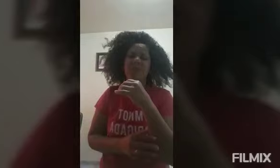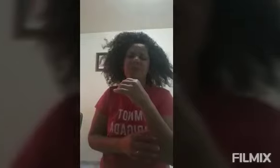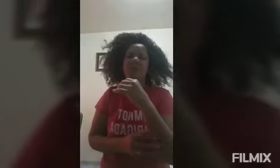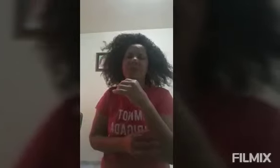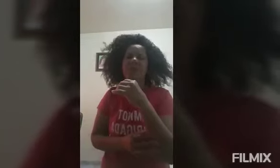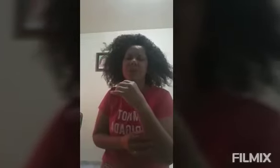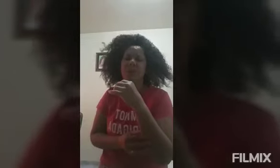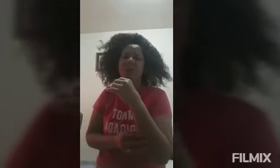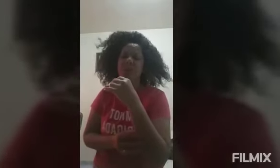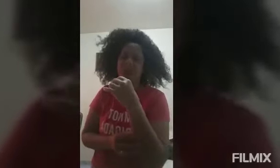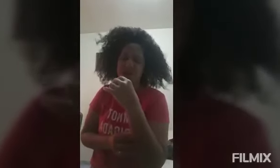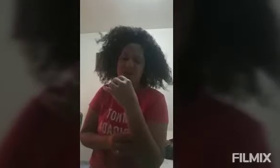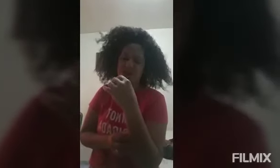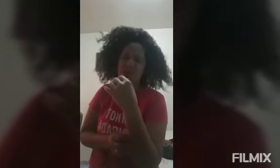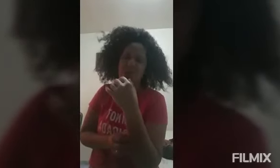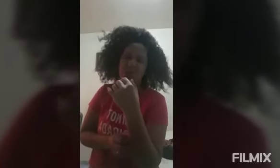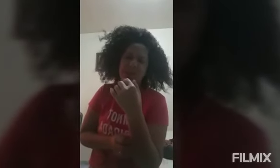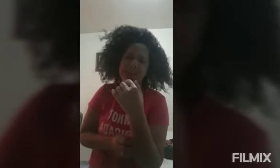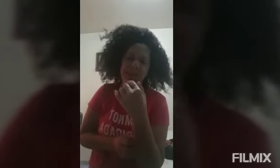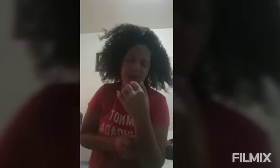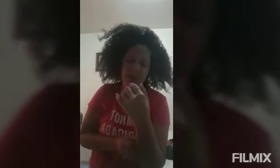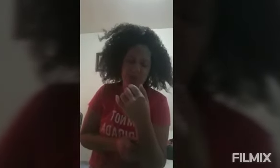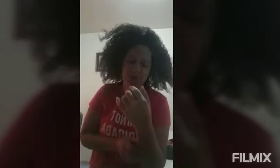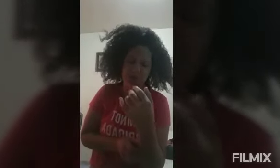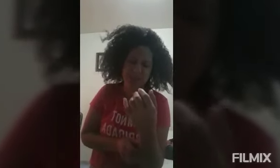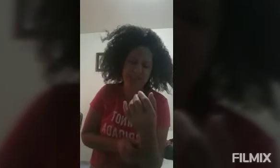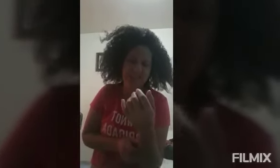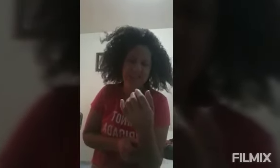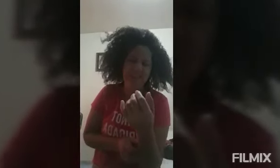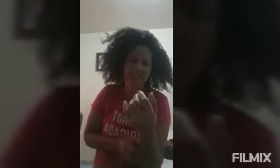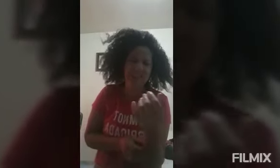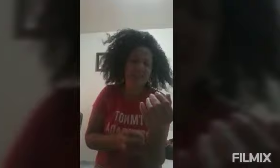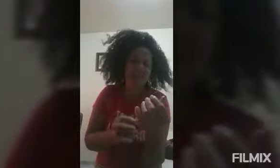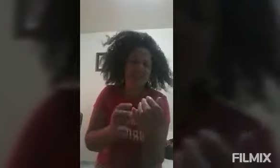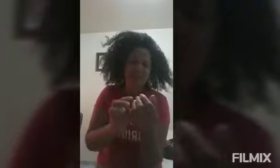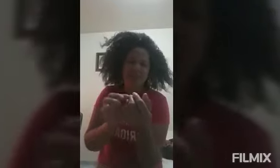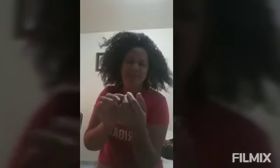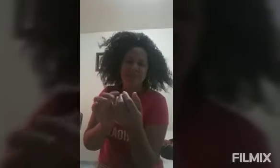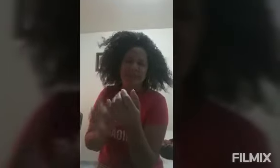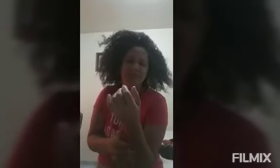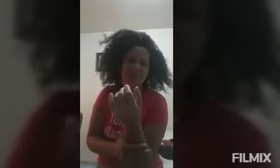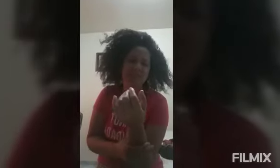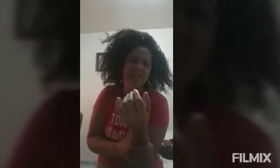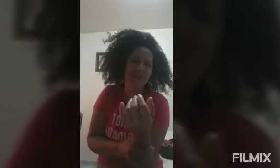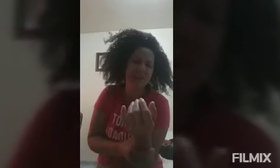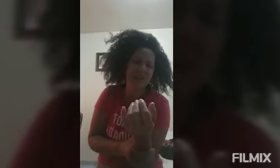Eu amanheci com o braço todo duro. Não amanheci nada de ontem de noite, assim. Não tô conseguindo virar, se eu vir assim, dói.